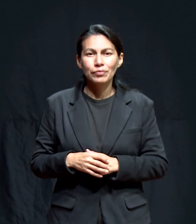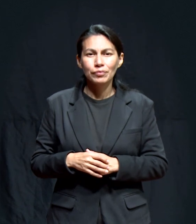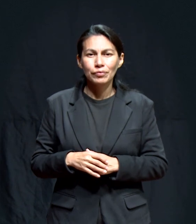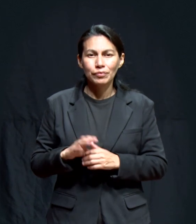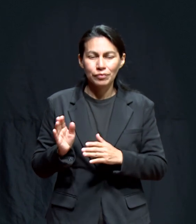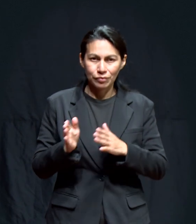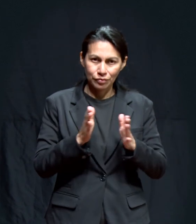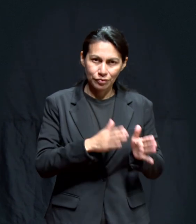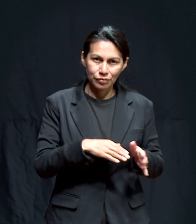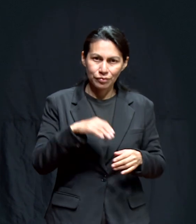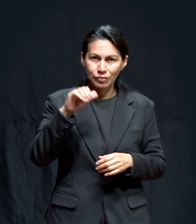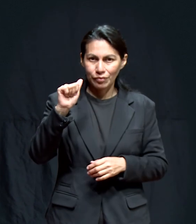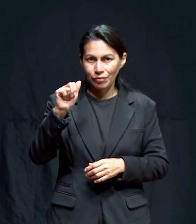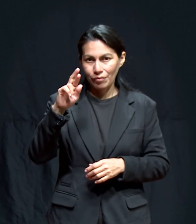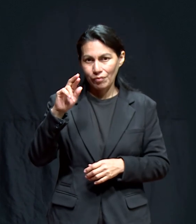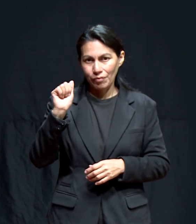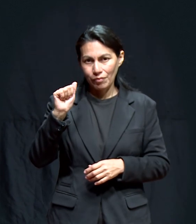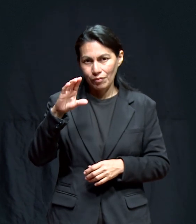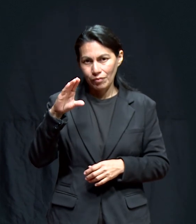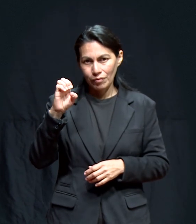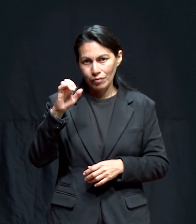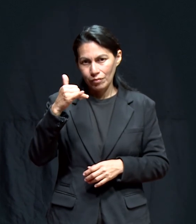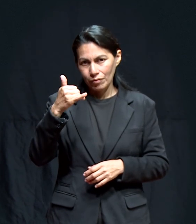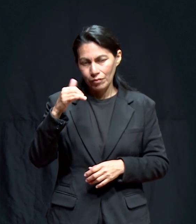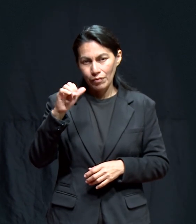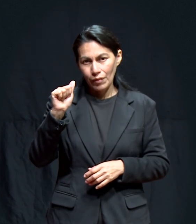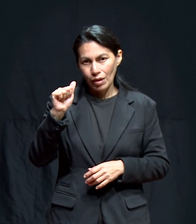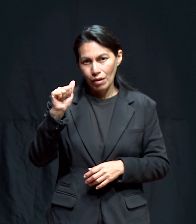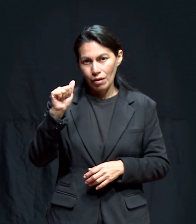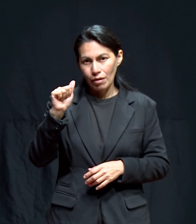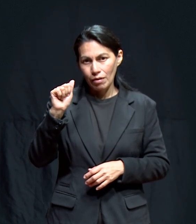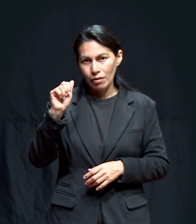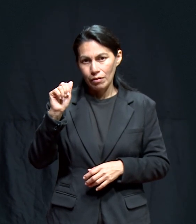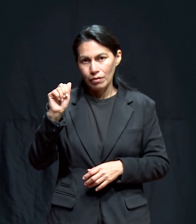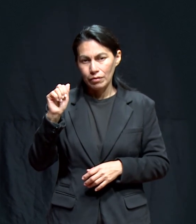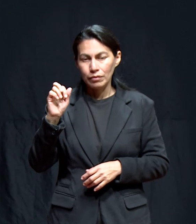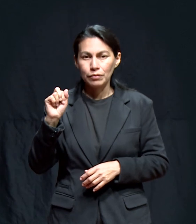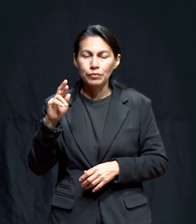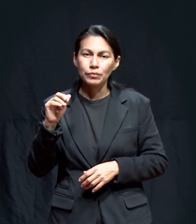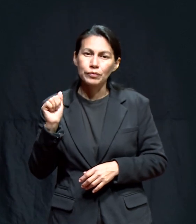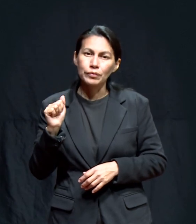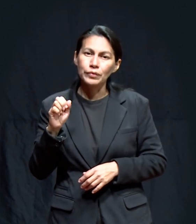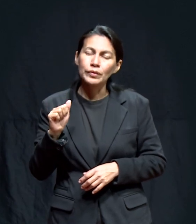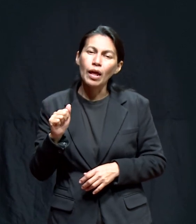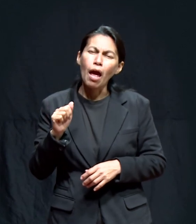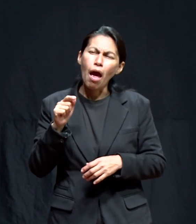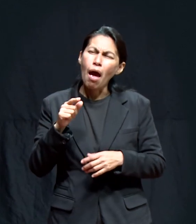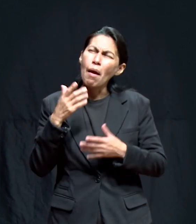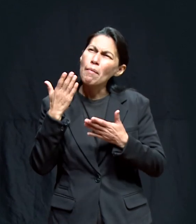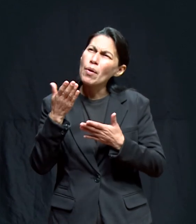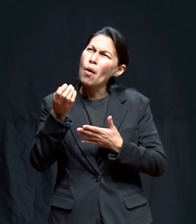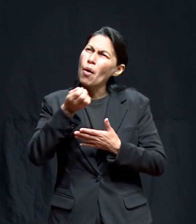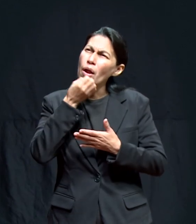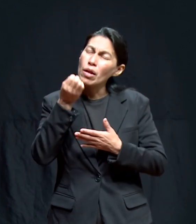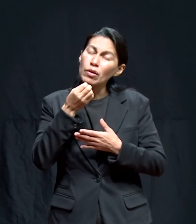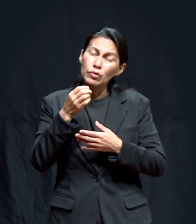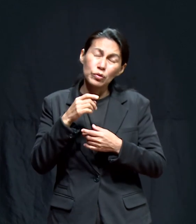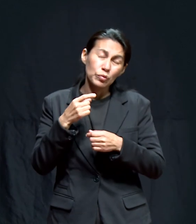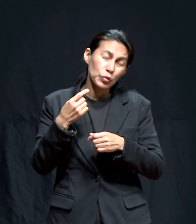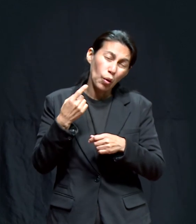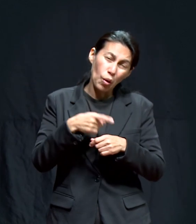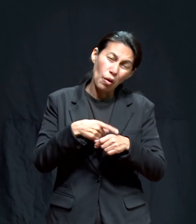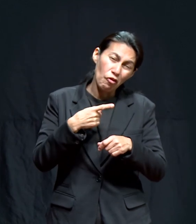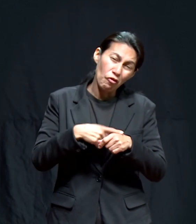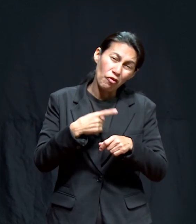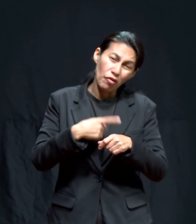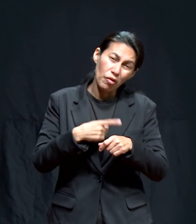Araceli Álvarez Por favor Por pido que oren por el señor Rodolfo Barrios Para que sane Pues está delicado de salud